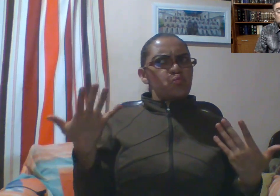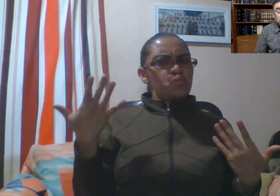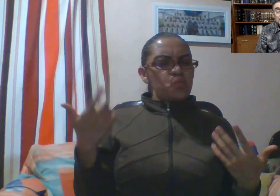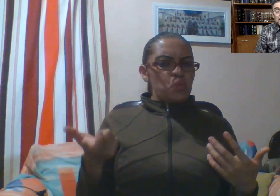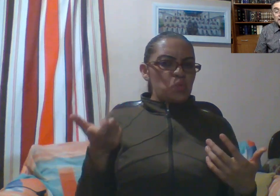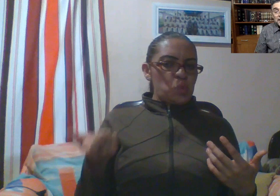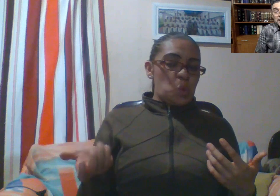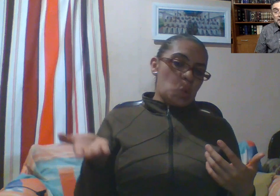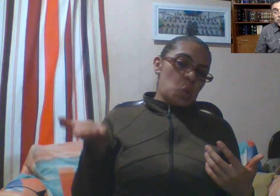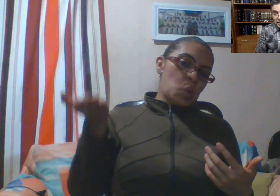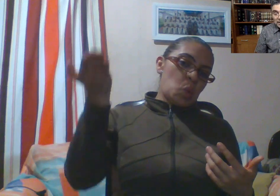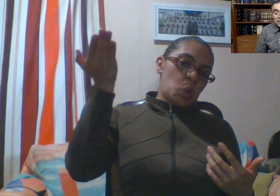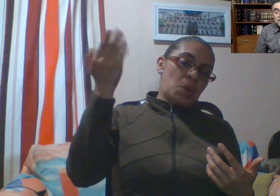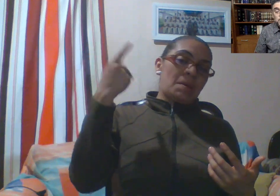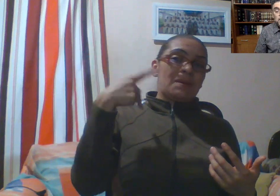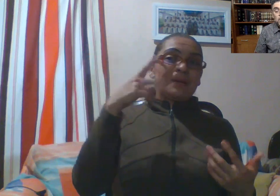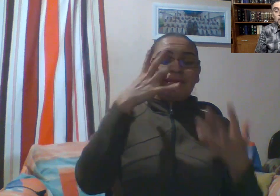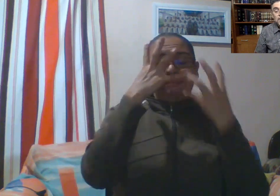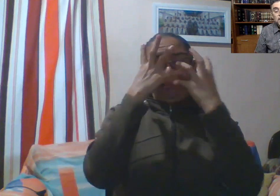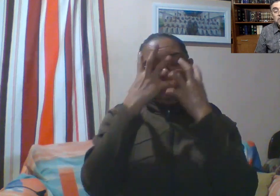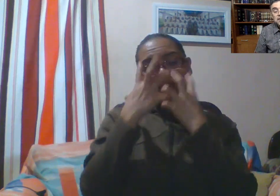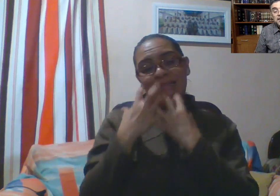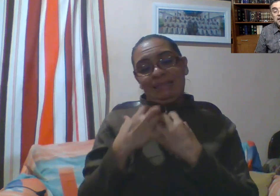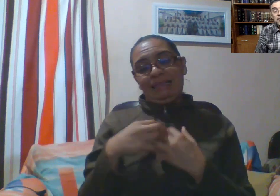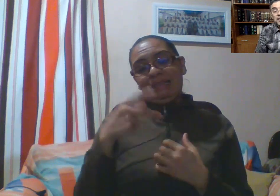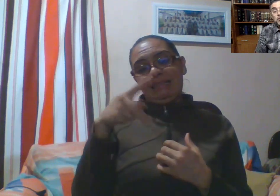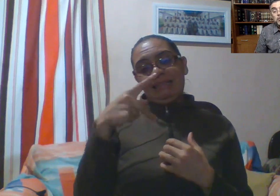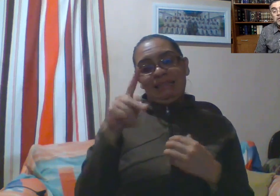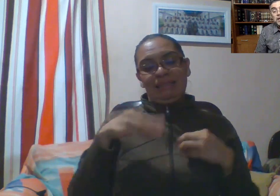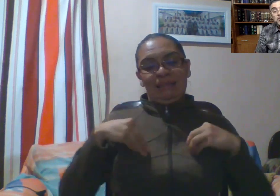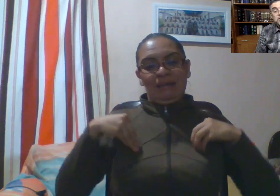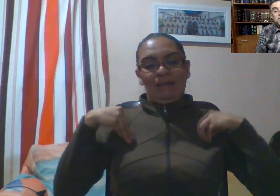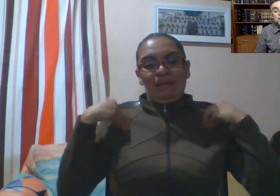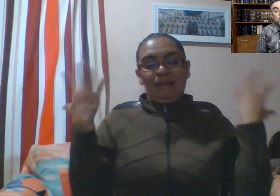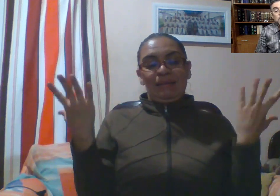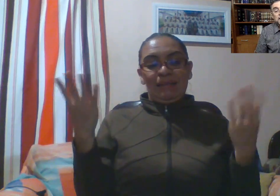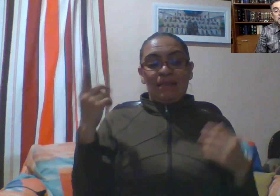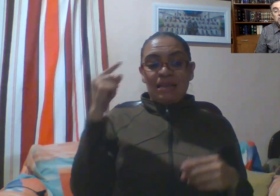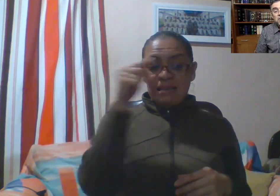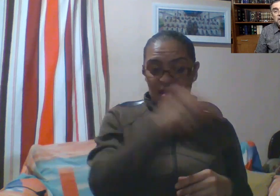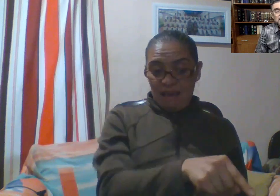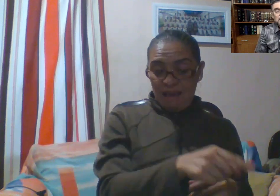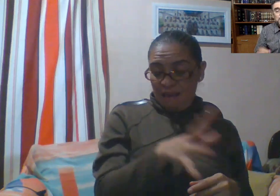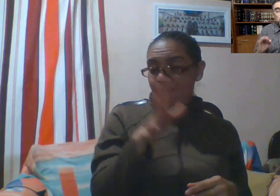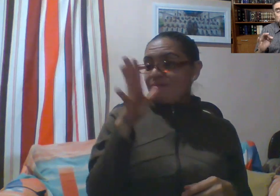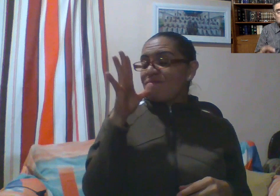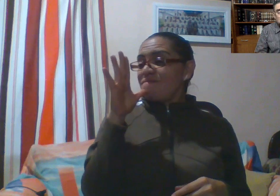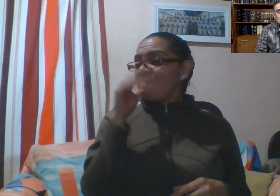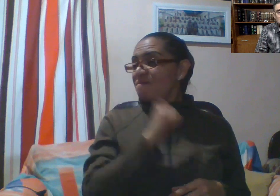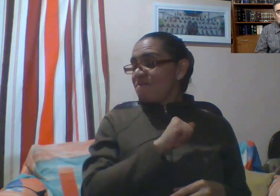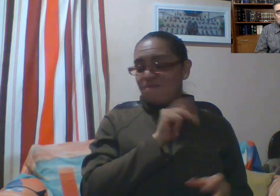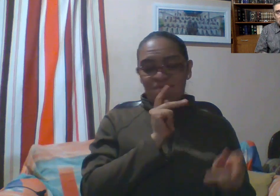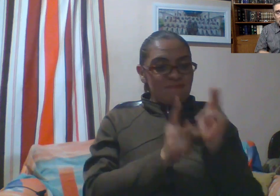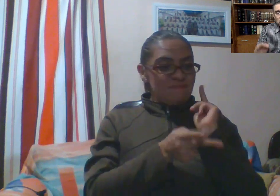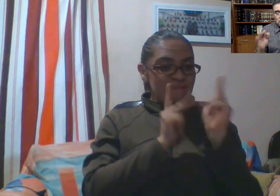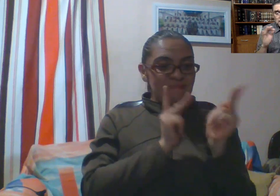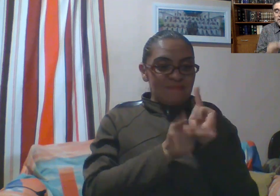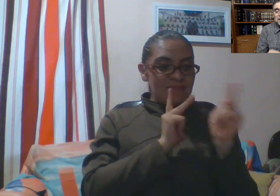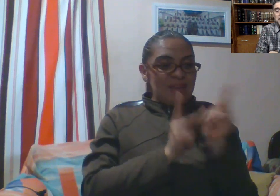su vida era triste porque los rabinos enseñaban que los publicanos estaban bajo maldición y prohibían a los asistentes a la